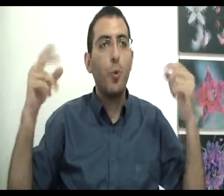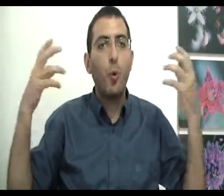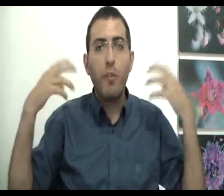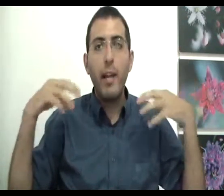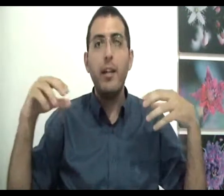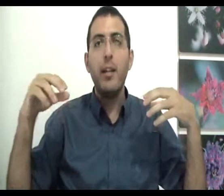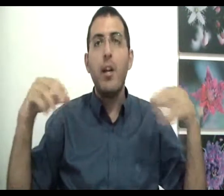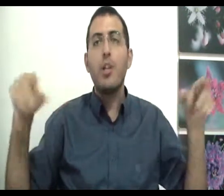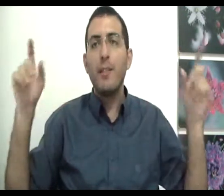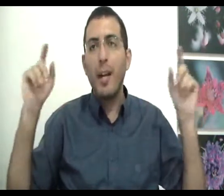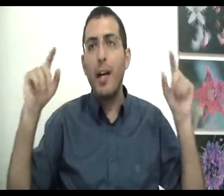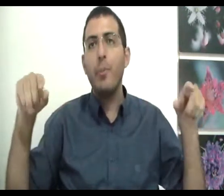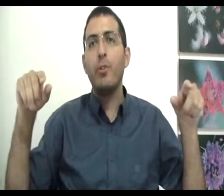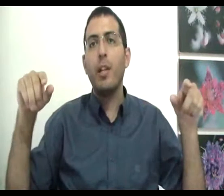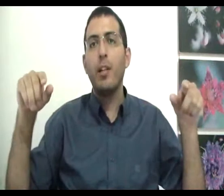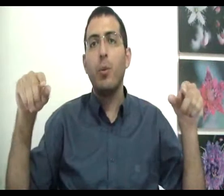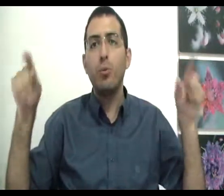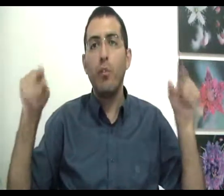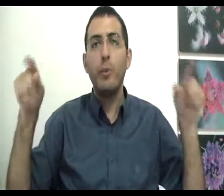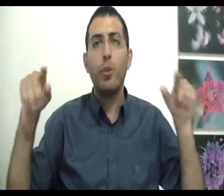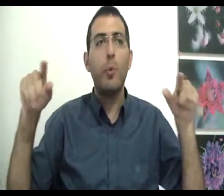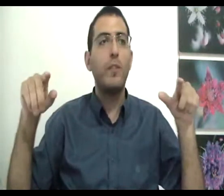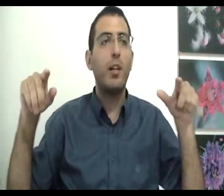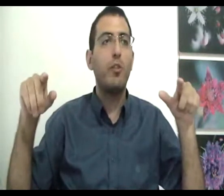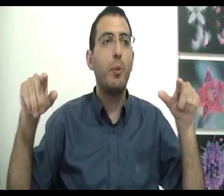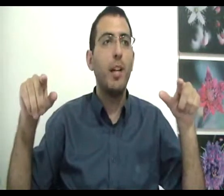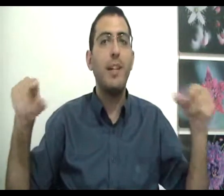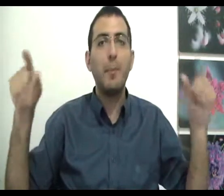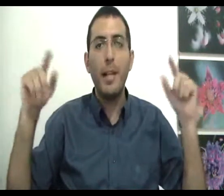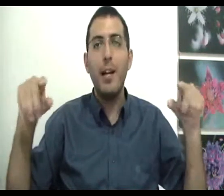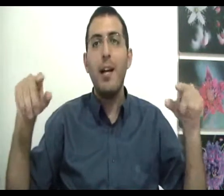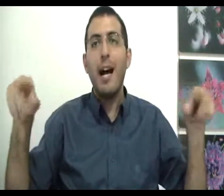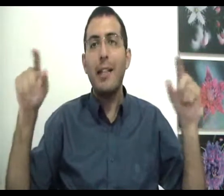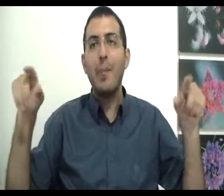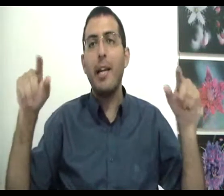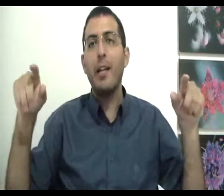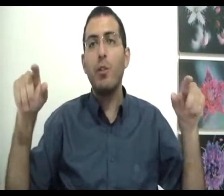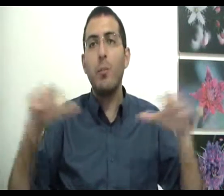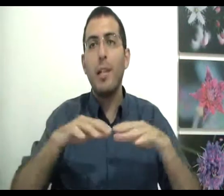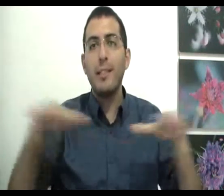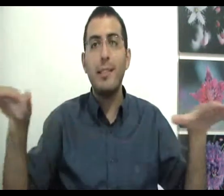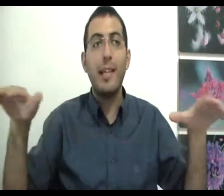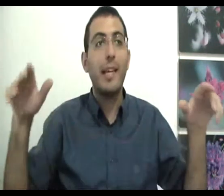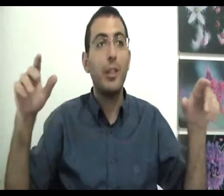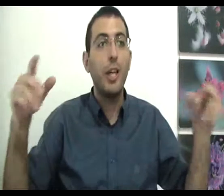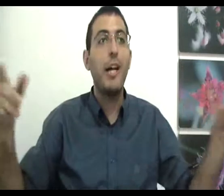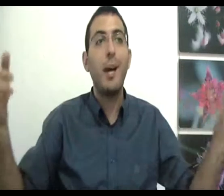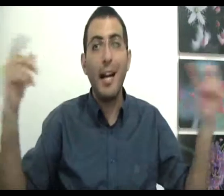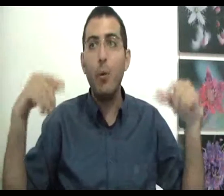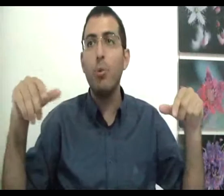חווה שהדבר הרע ביותר הוא טוב בדיוק כמו הדבר הטוב ביותר ואז במילא האדם מגיע לטוב המוחלט הנצחי כי כאשר גם הרע הוא